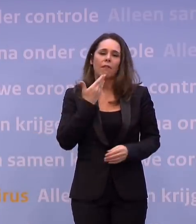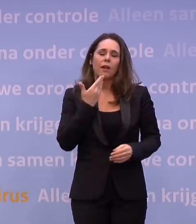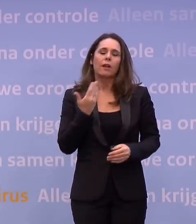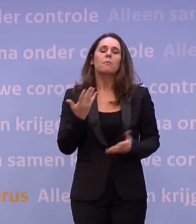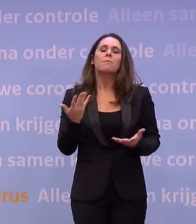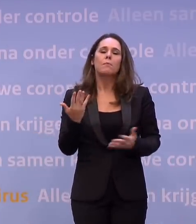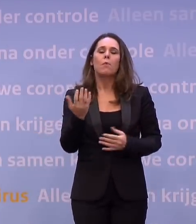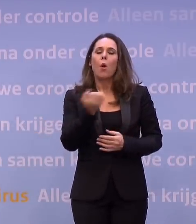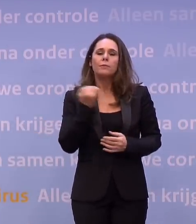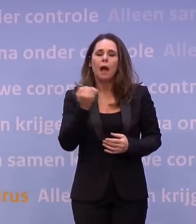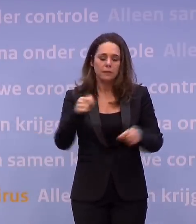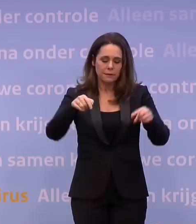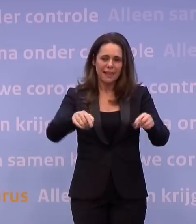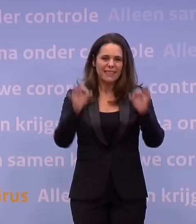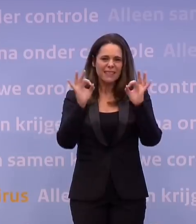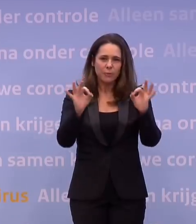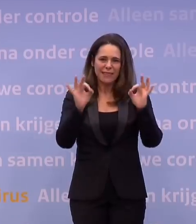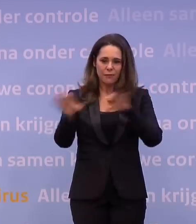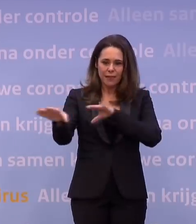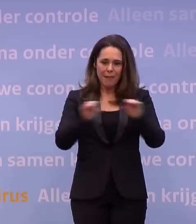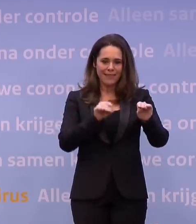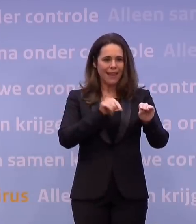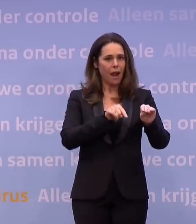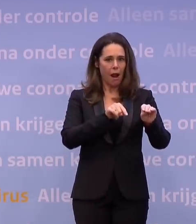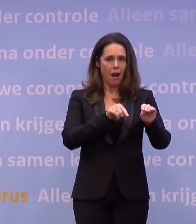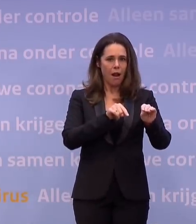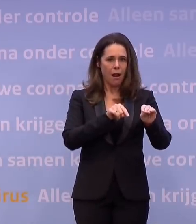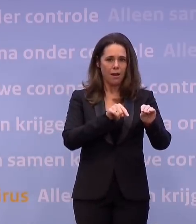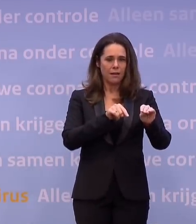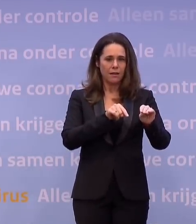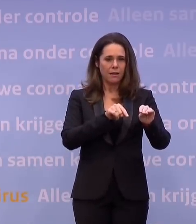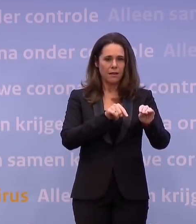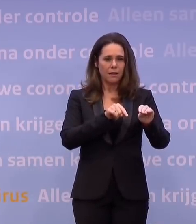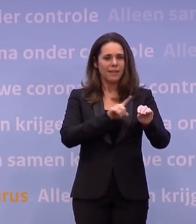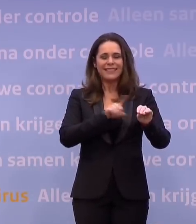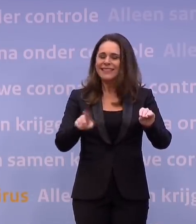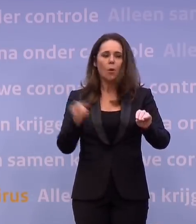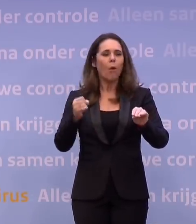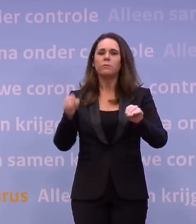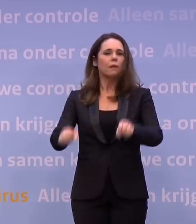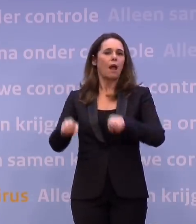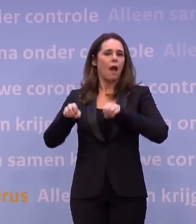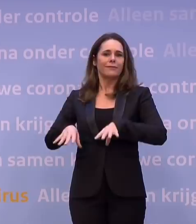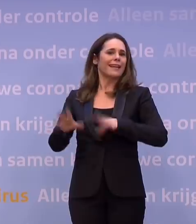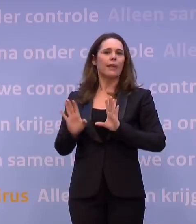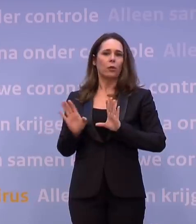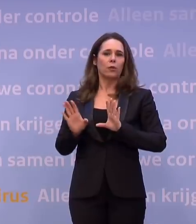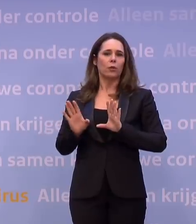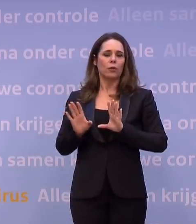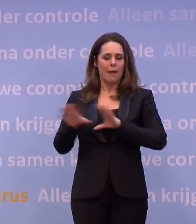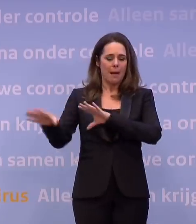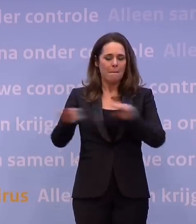wij op deze hele specifieke maatregel, niet omdat we afgetreden zijn, maar omdat die maatregel zelf zo